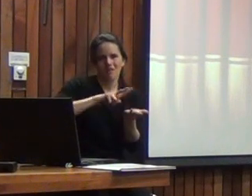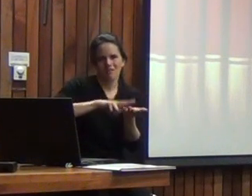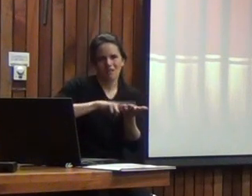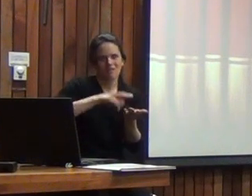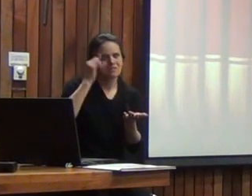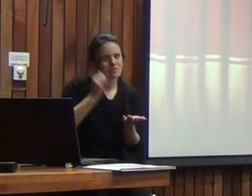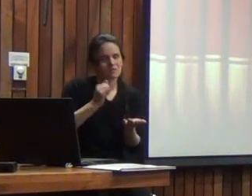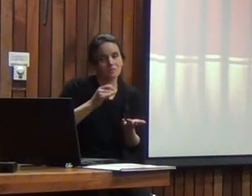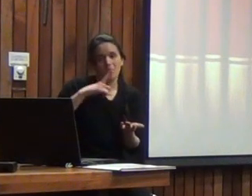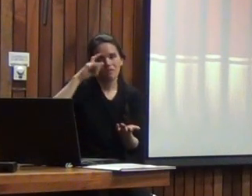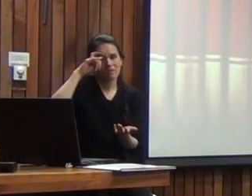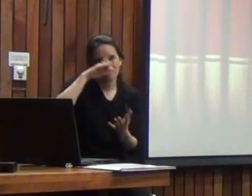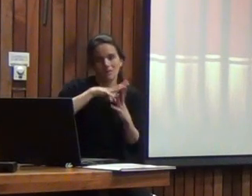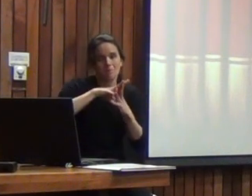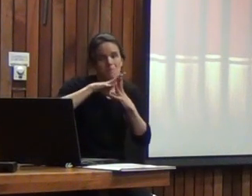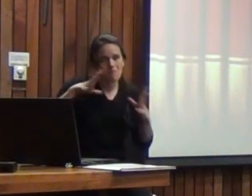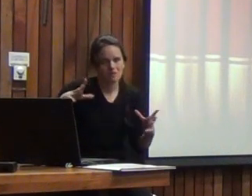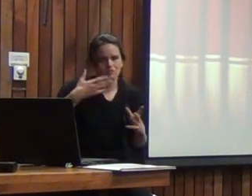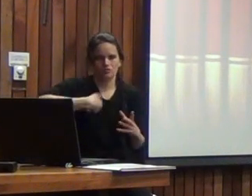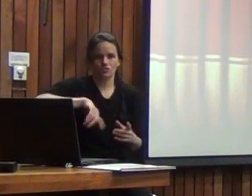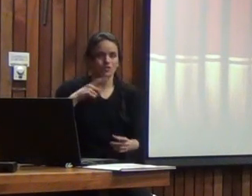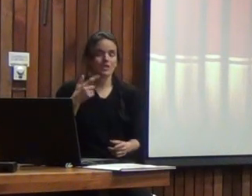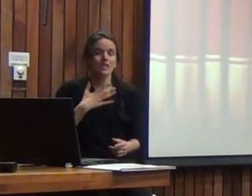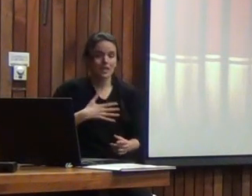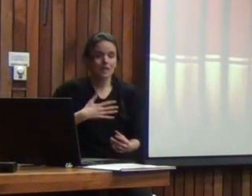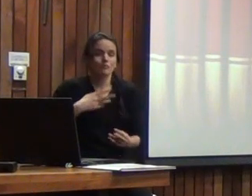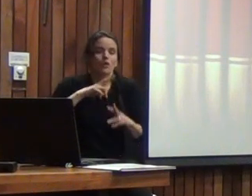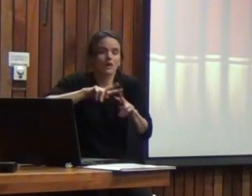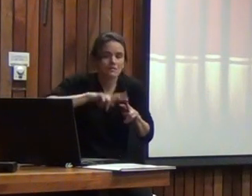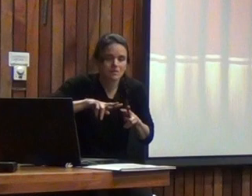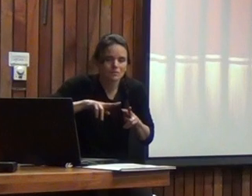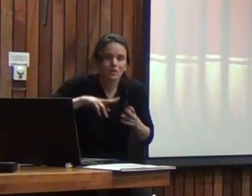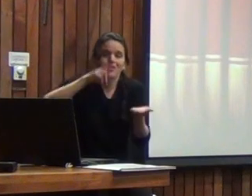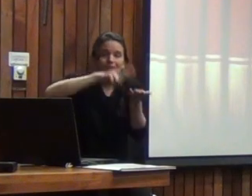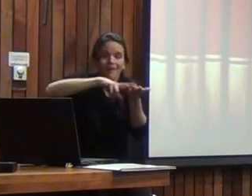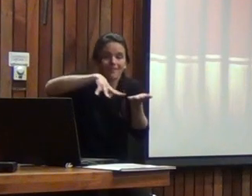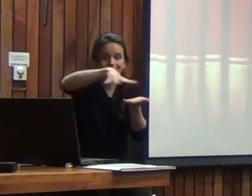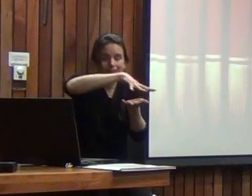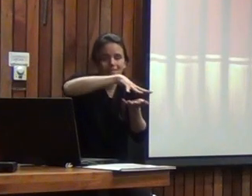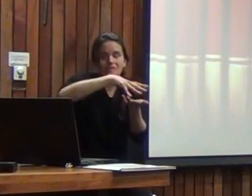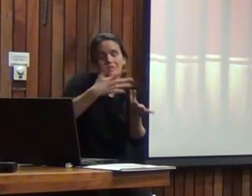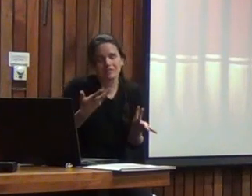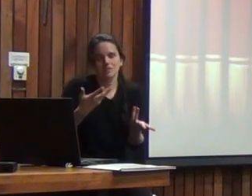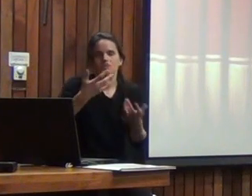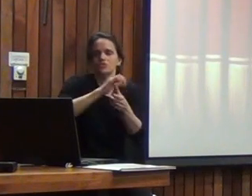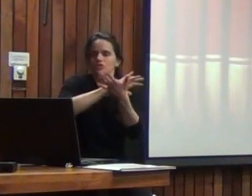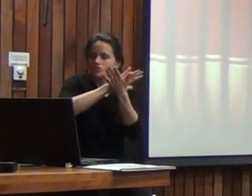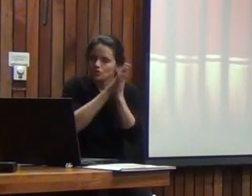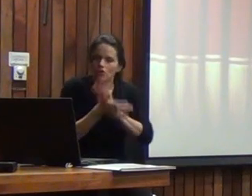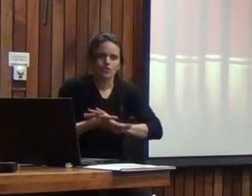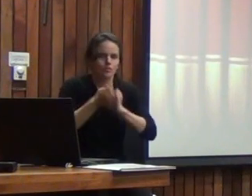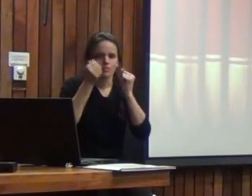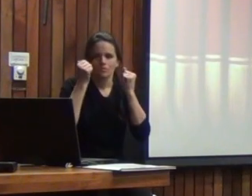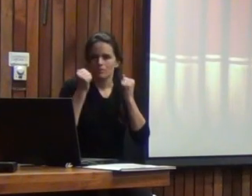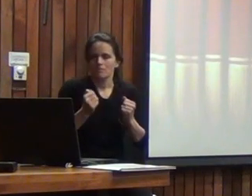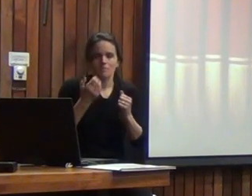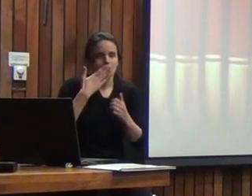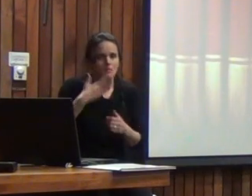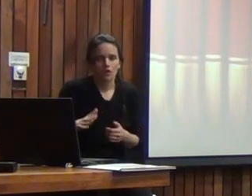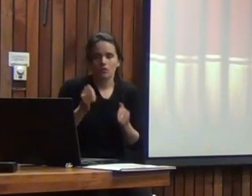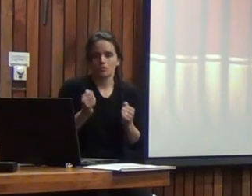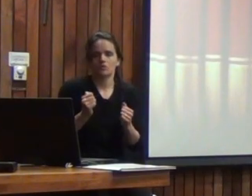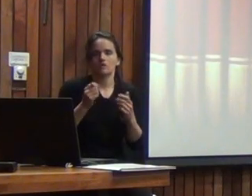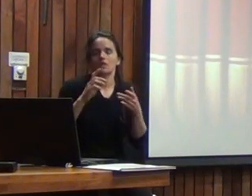superior a la intención en estos casos pero todos nuestros socios hicieron lo mejor posible nosotros en Santiago también para tener